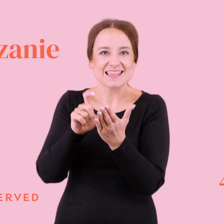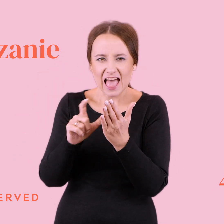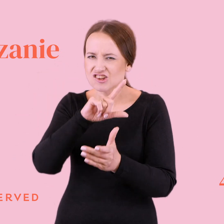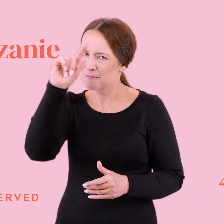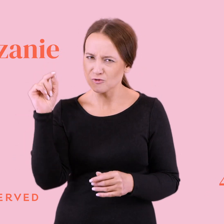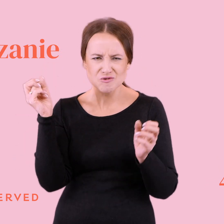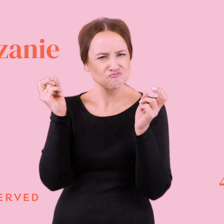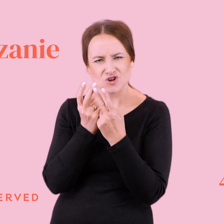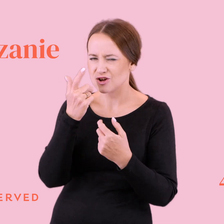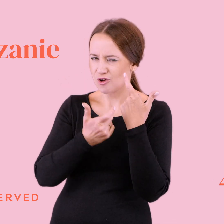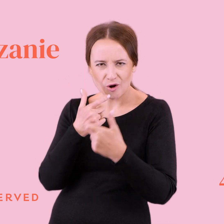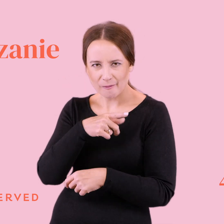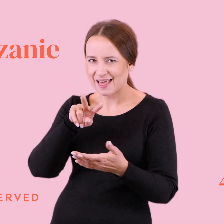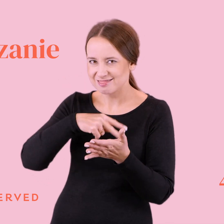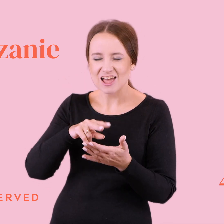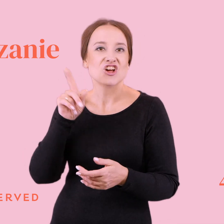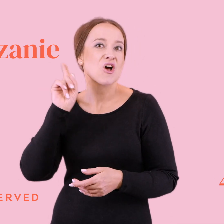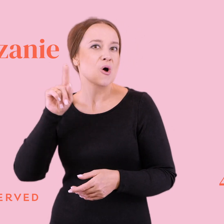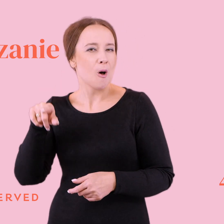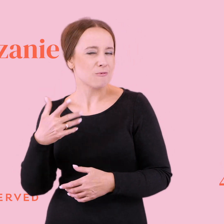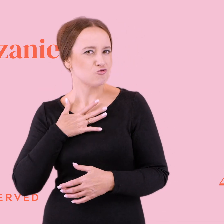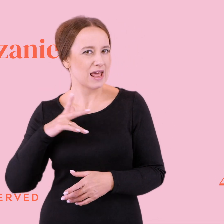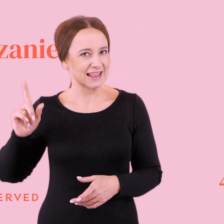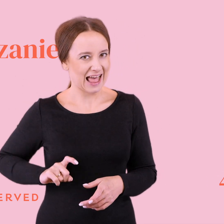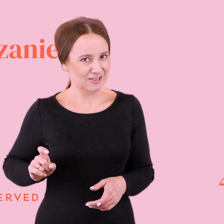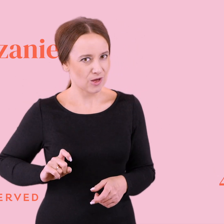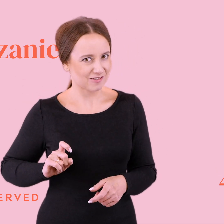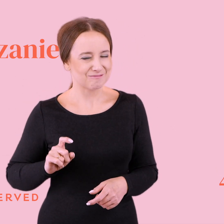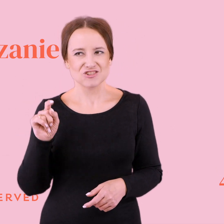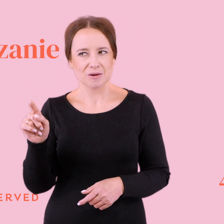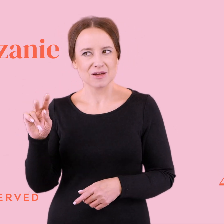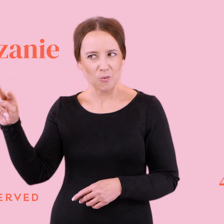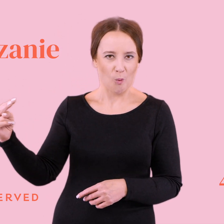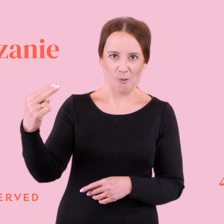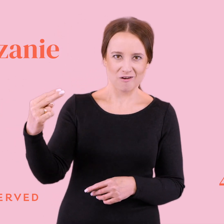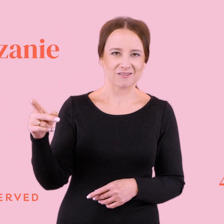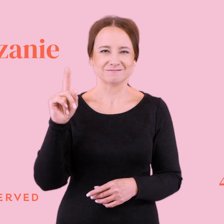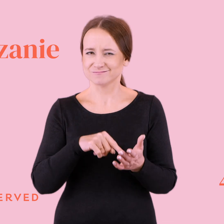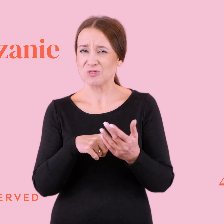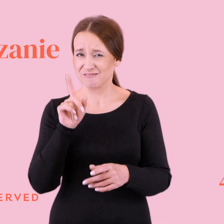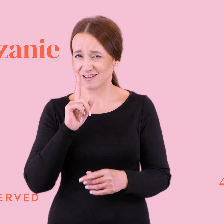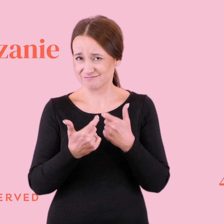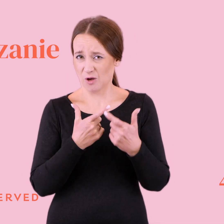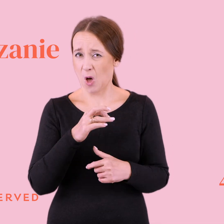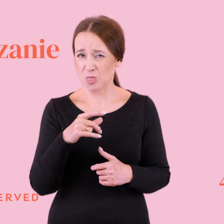tańczyć jak ta Ariana Grande, żeby się typ poczuł zazdrosny, żeby on Was zwrócił uwagę, no to to jest odrobaczanie i to jest absolutnie